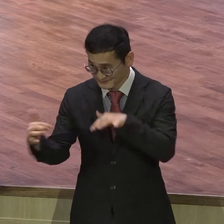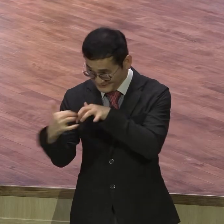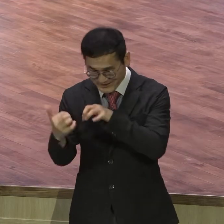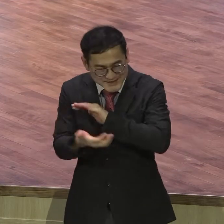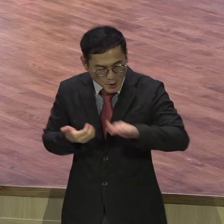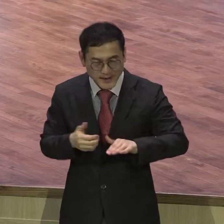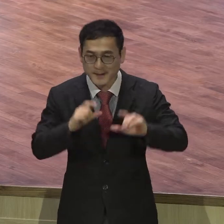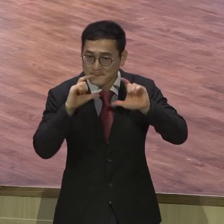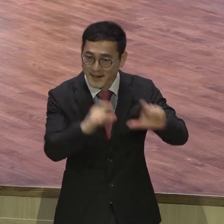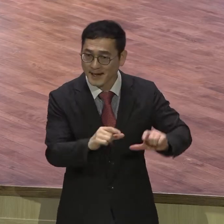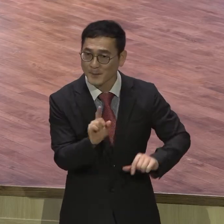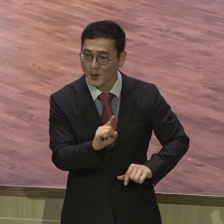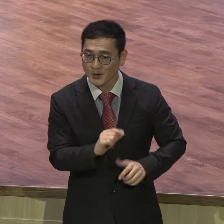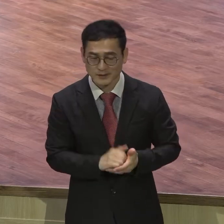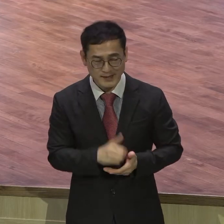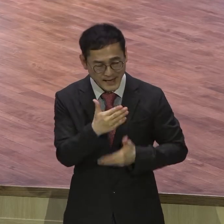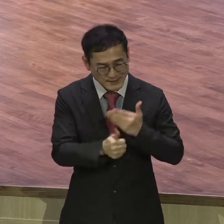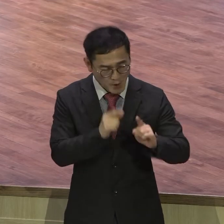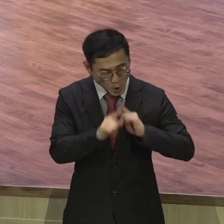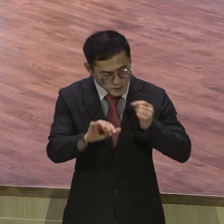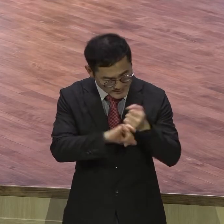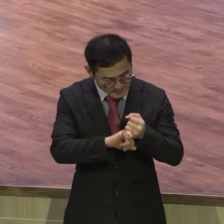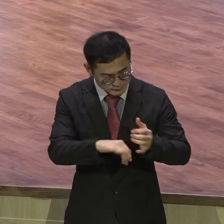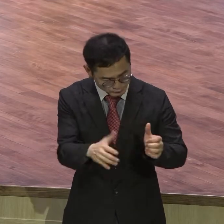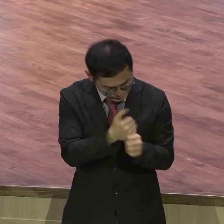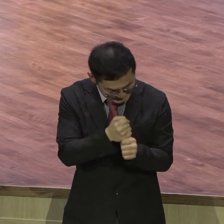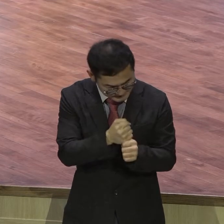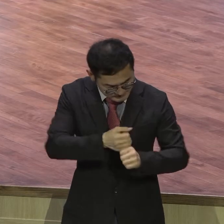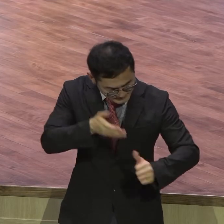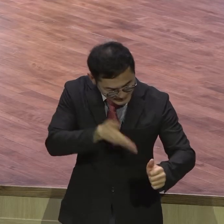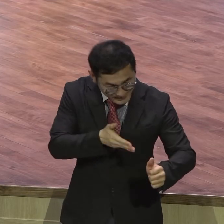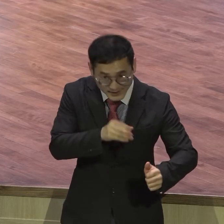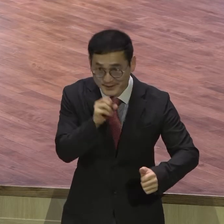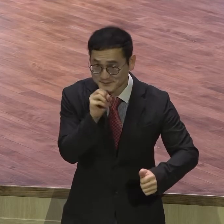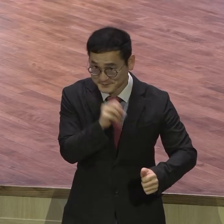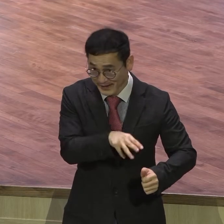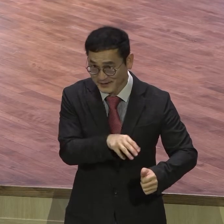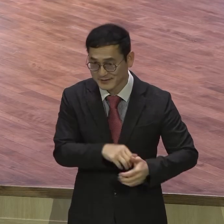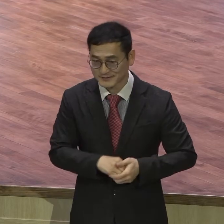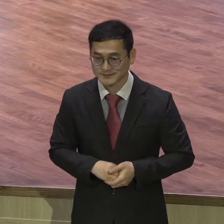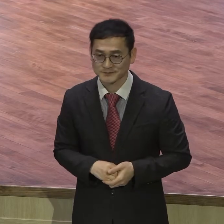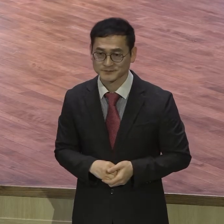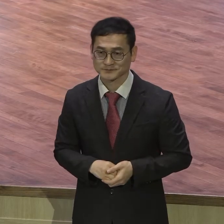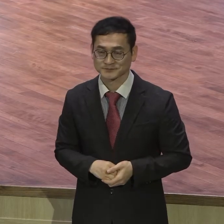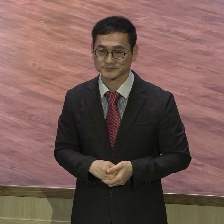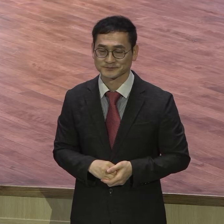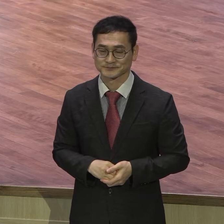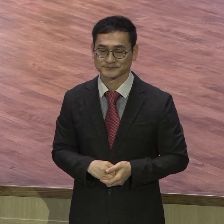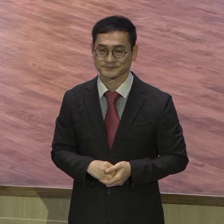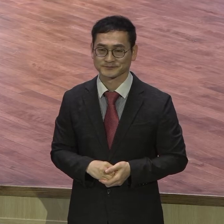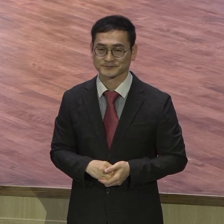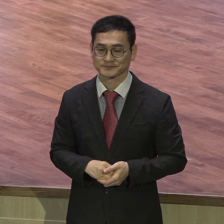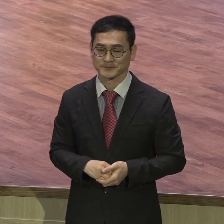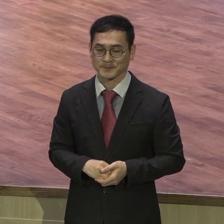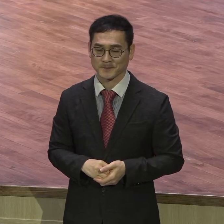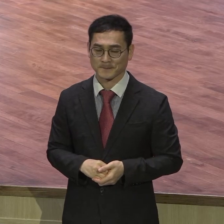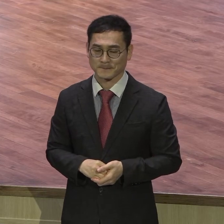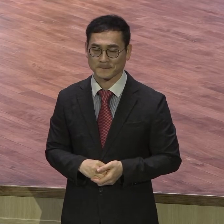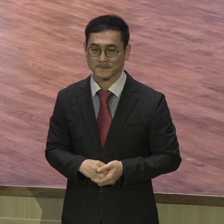언약을 분명히 붙잡으라는 의미에서 하나님의 말씀을 재해석해 주었기 때문입니다. 히브리의